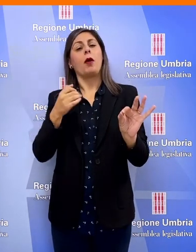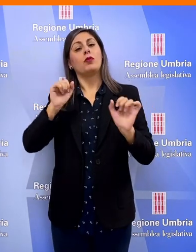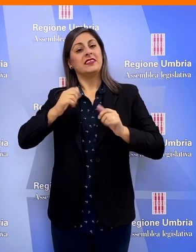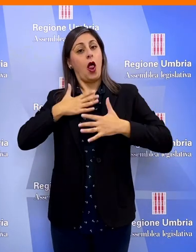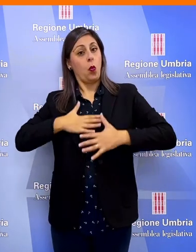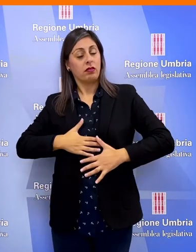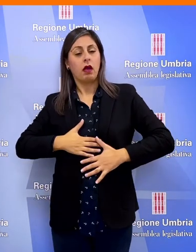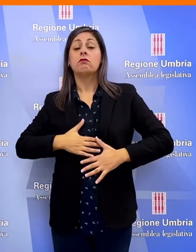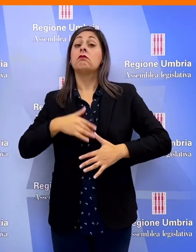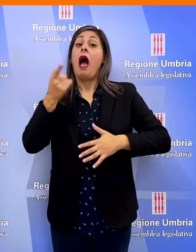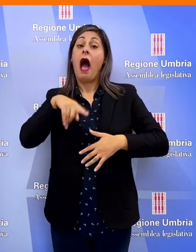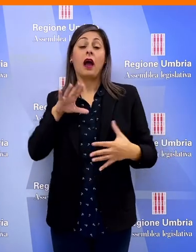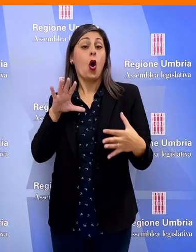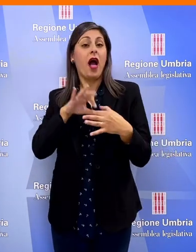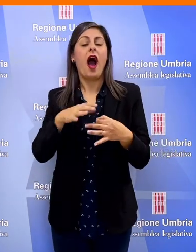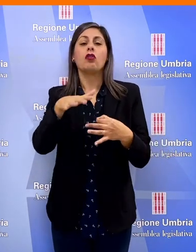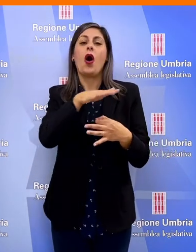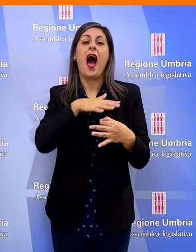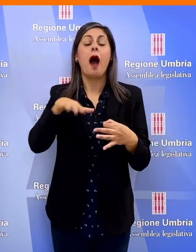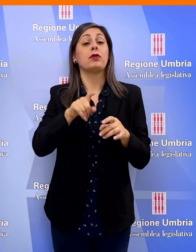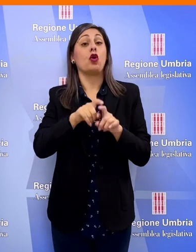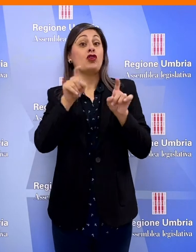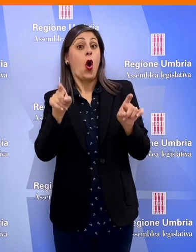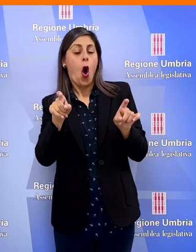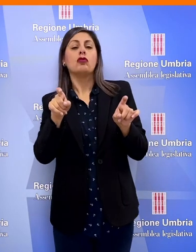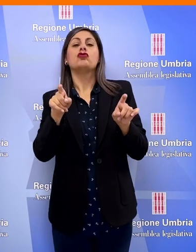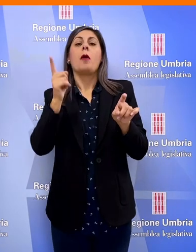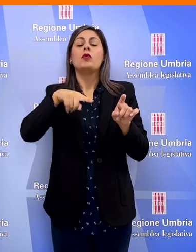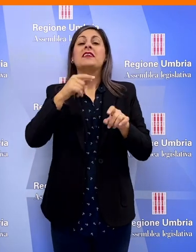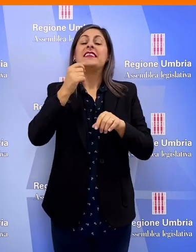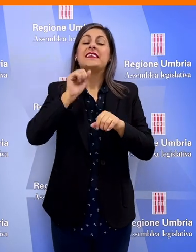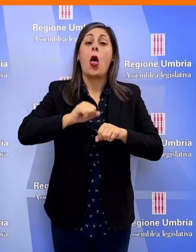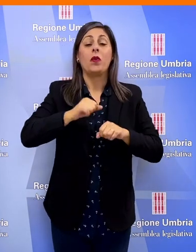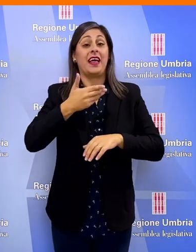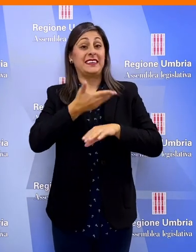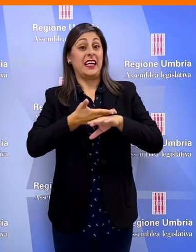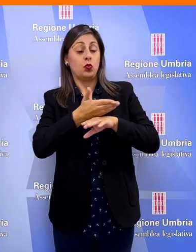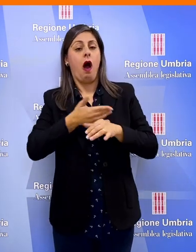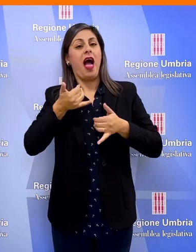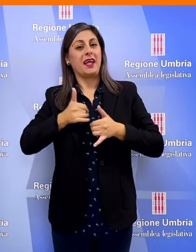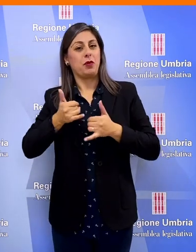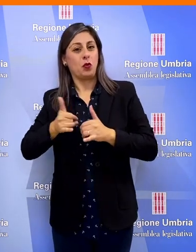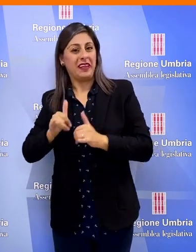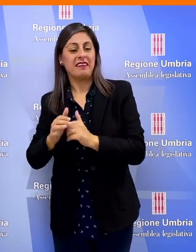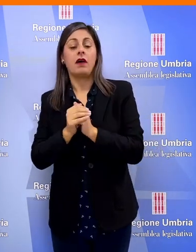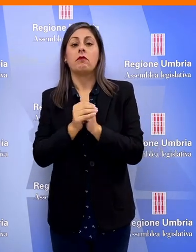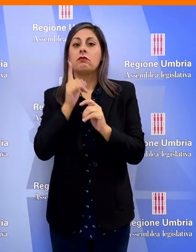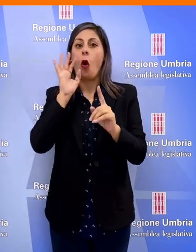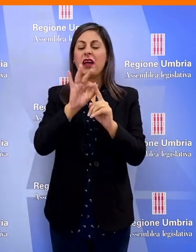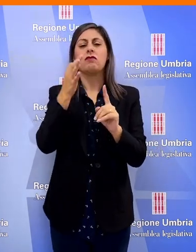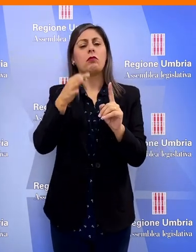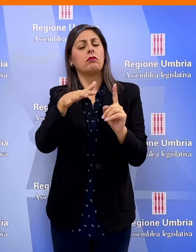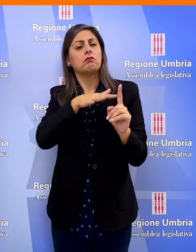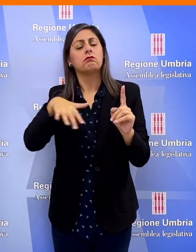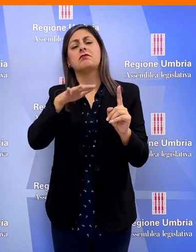scelta circa la propria salute con riguardo anche all'ambito ginecologico della salute sessuale e riproduttiva promuovendo nell